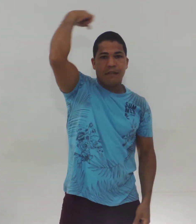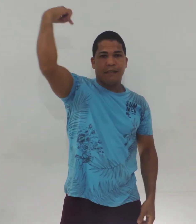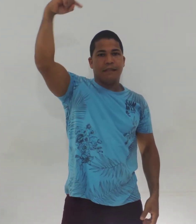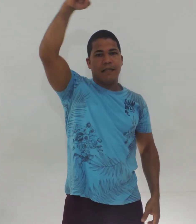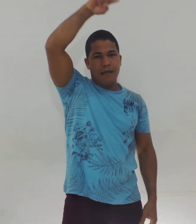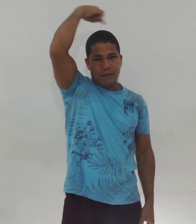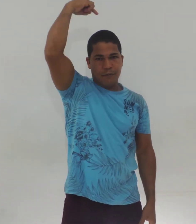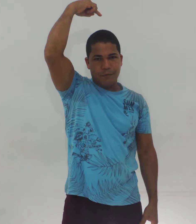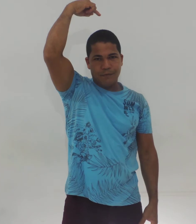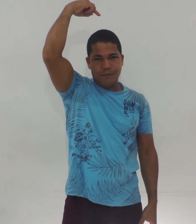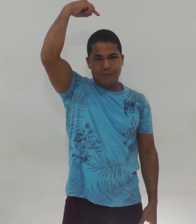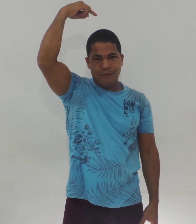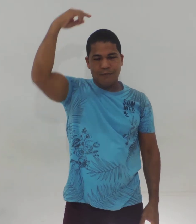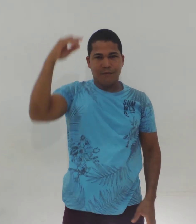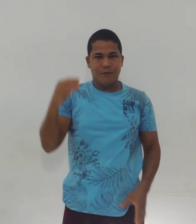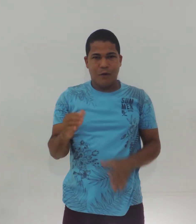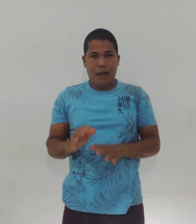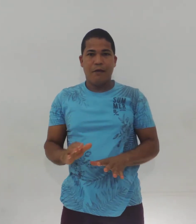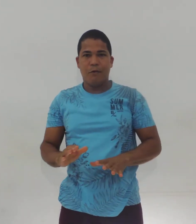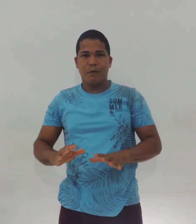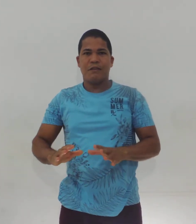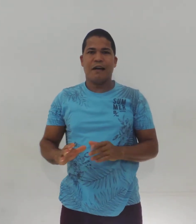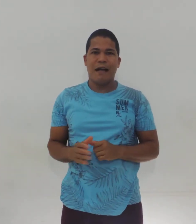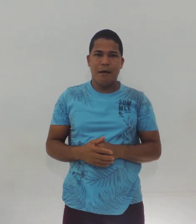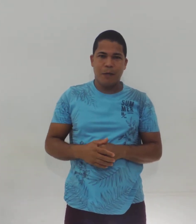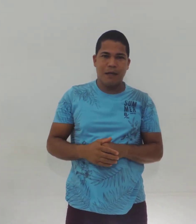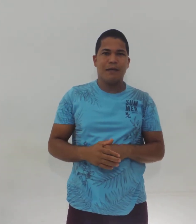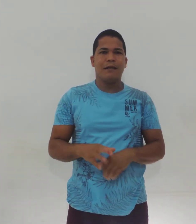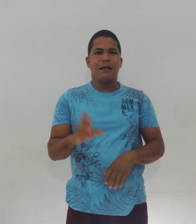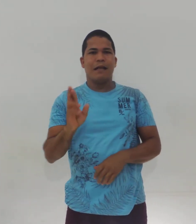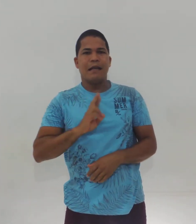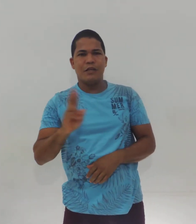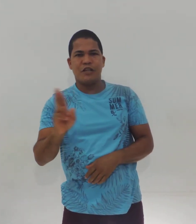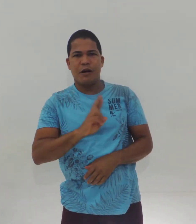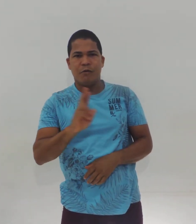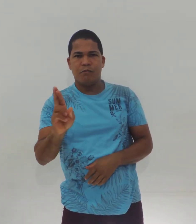Santo Ok? Vamos mais devagar para a religião